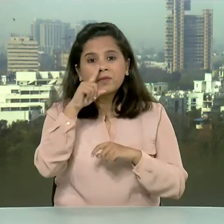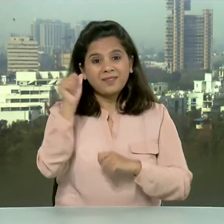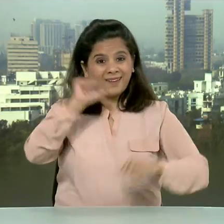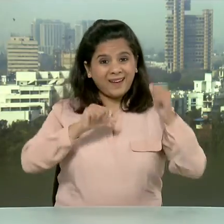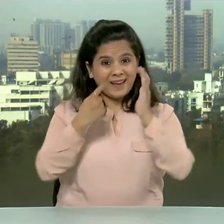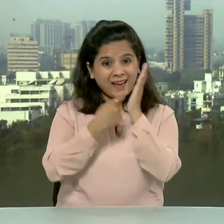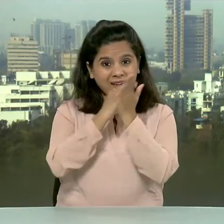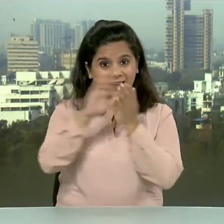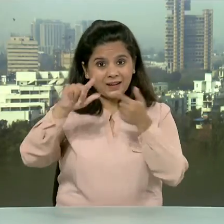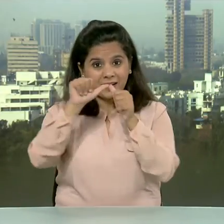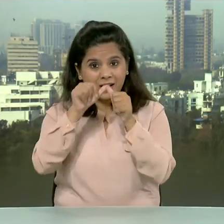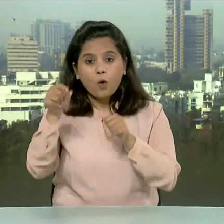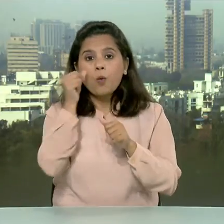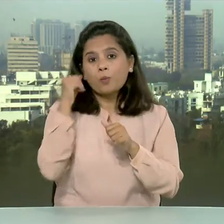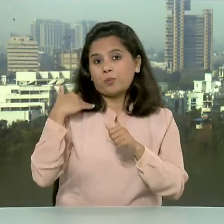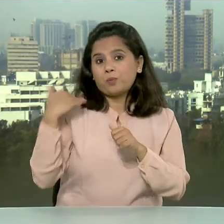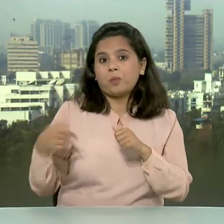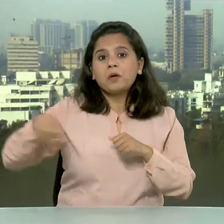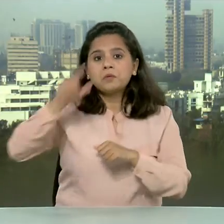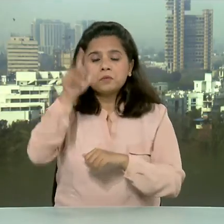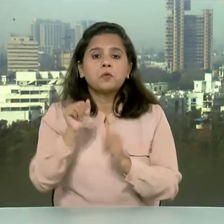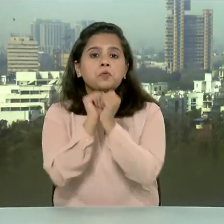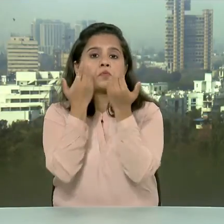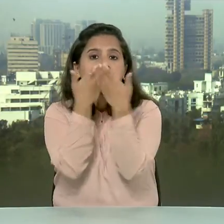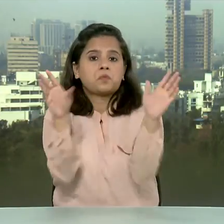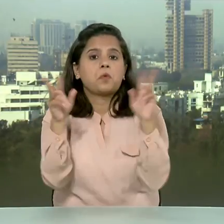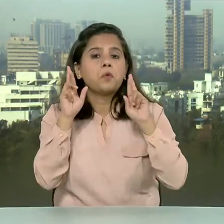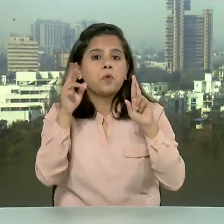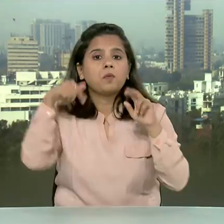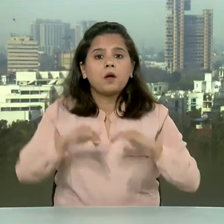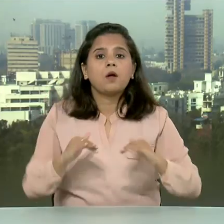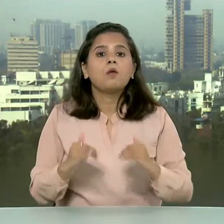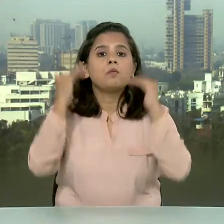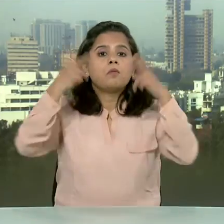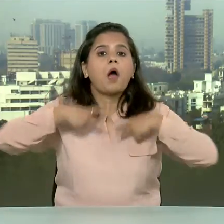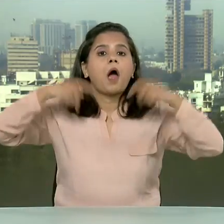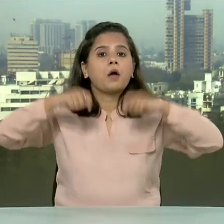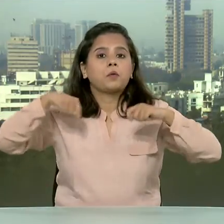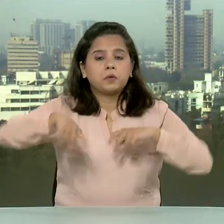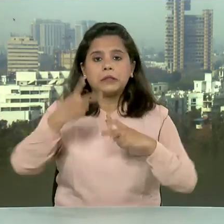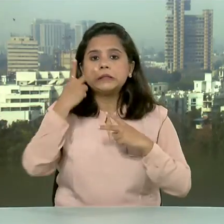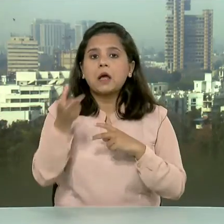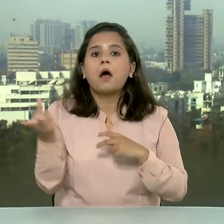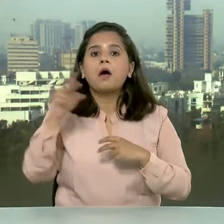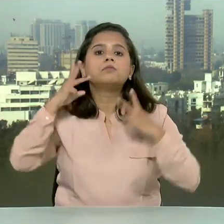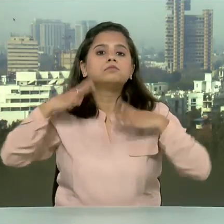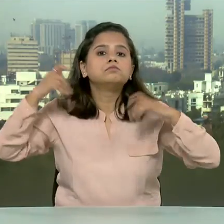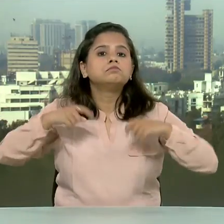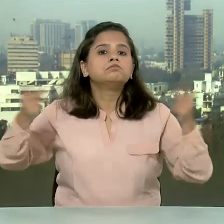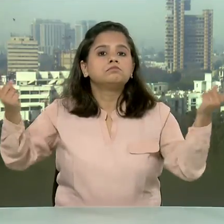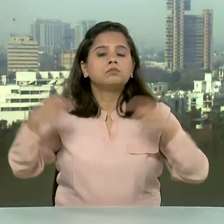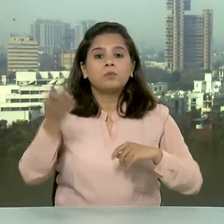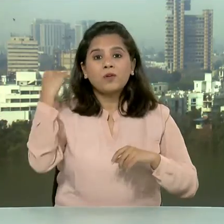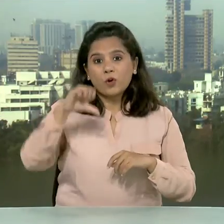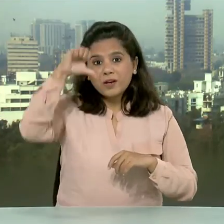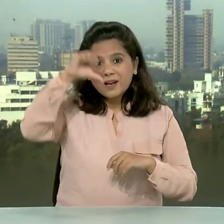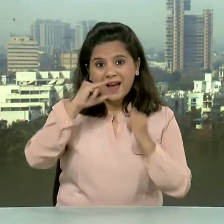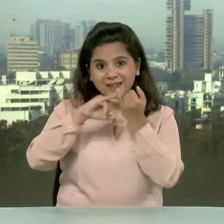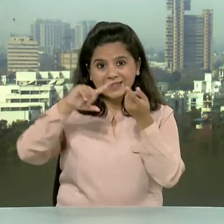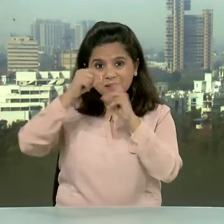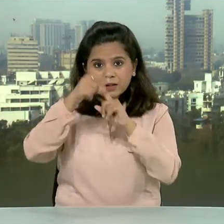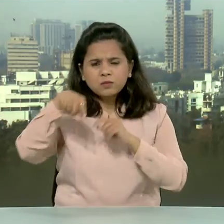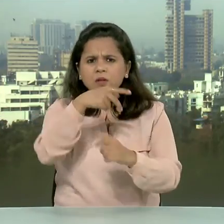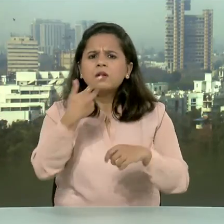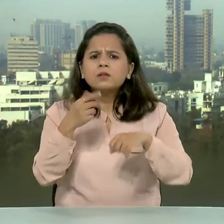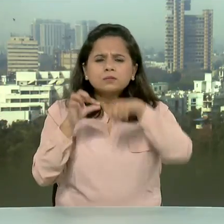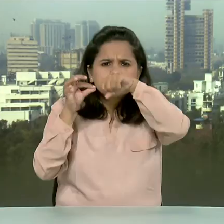भाई शौविक की जमानत याचिका पर वंबे हाई कोट में आज सुनवाई होगी उन्हें 9 सितमबर को ड्रग्स लेने और उसके